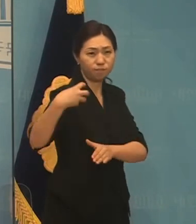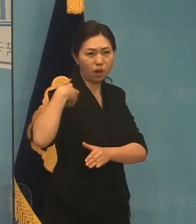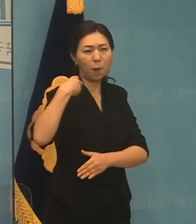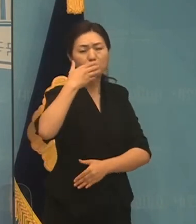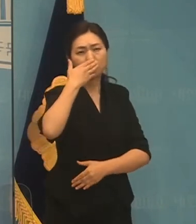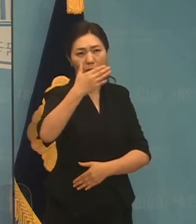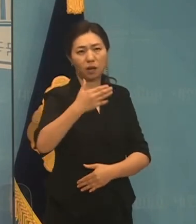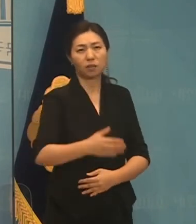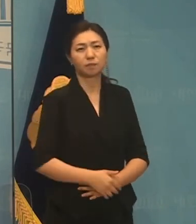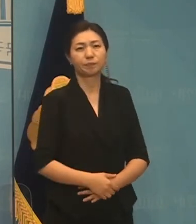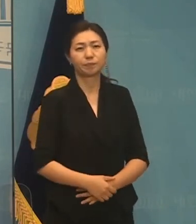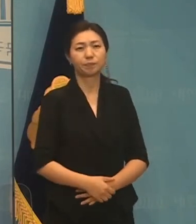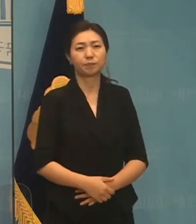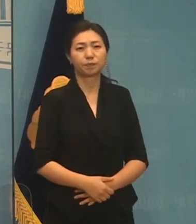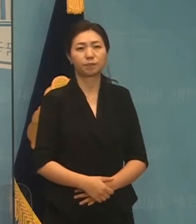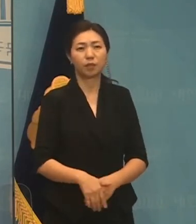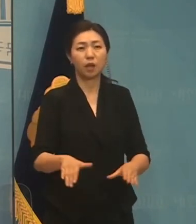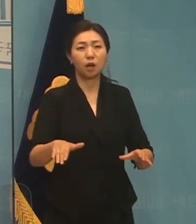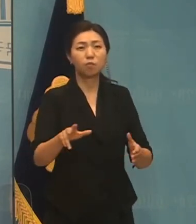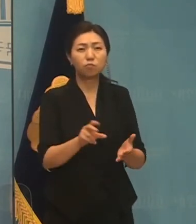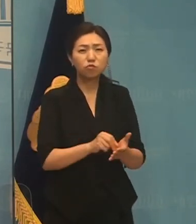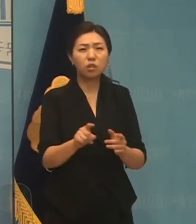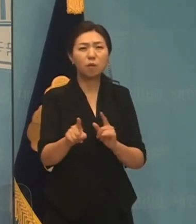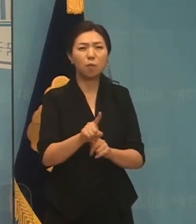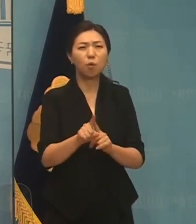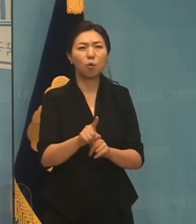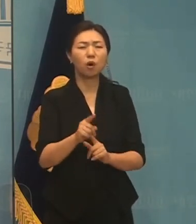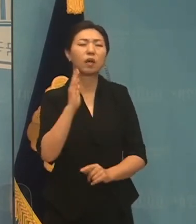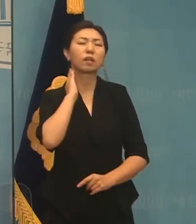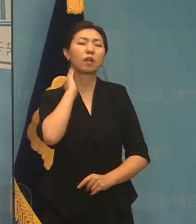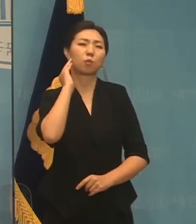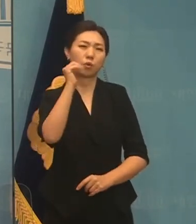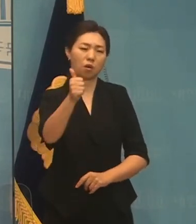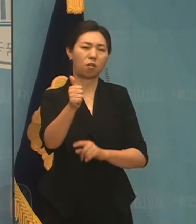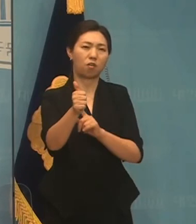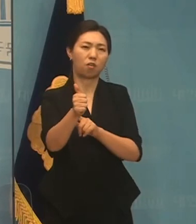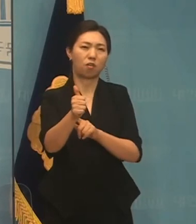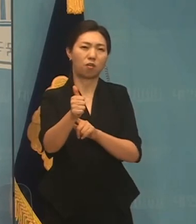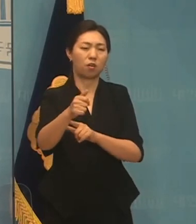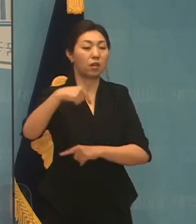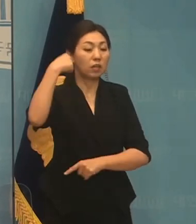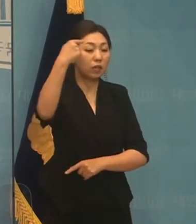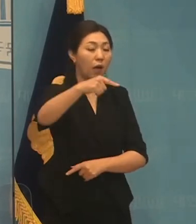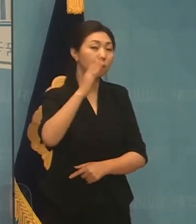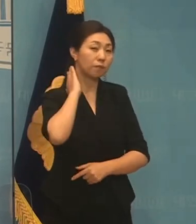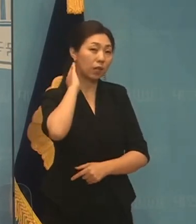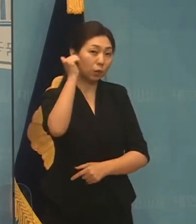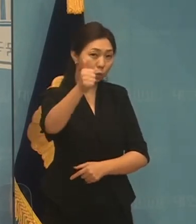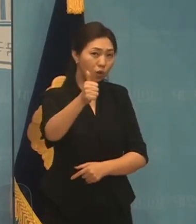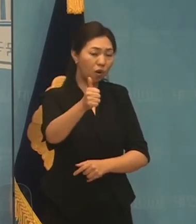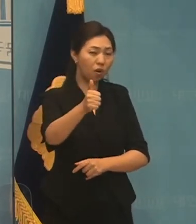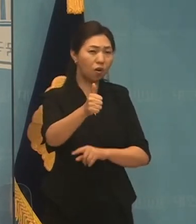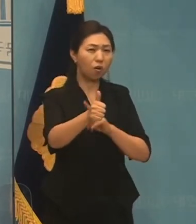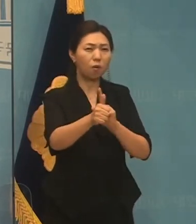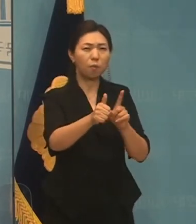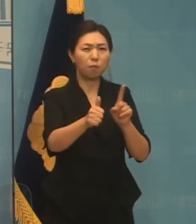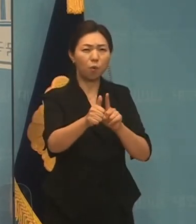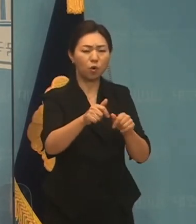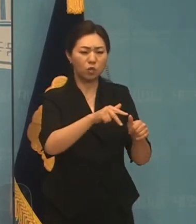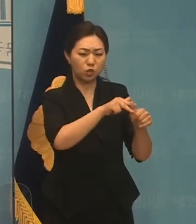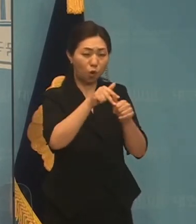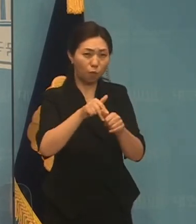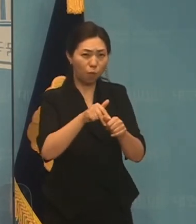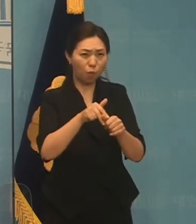될 수 있습니다. 문제는 대통령입니다. 다른 대통령은 정보 문명 시대를